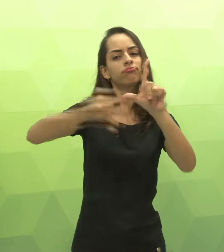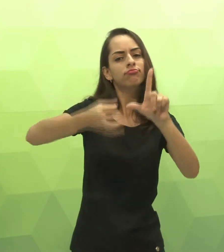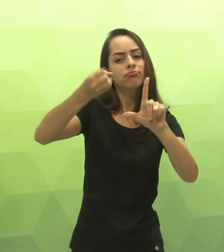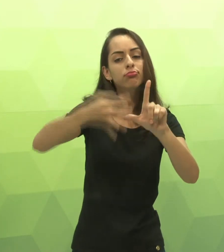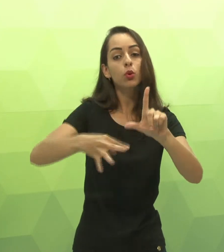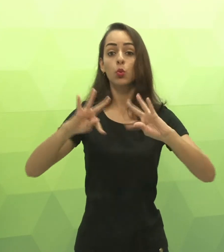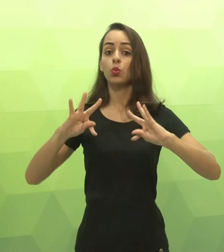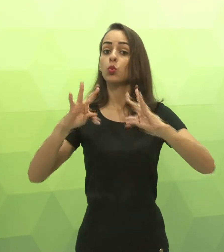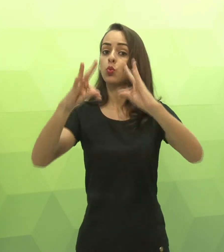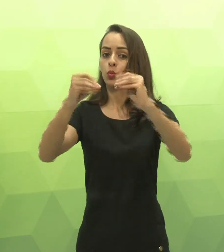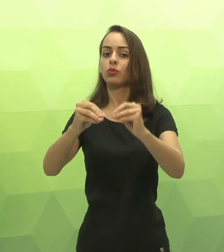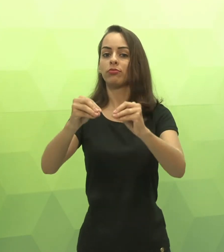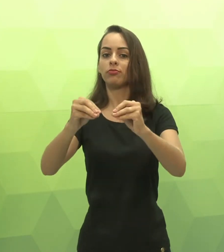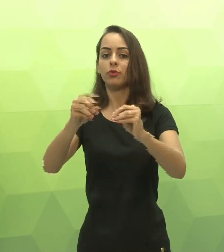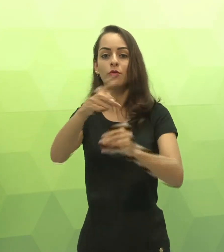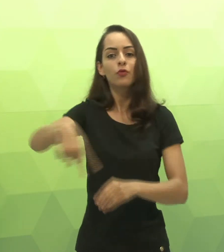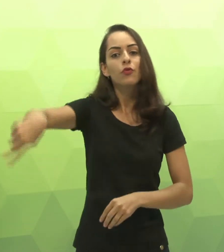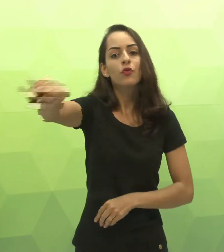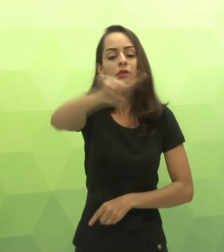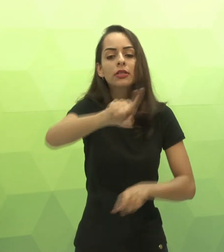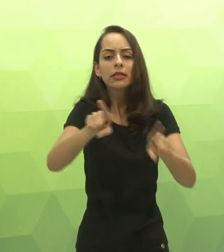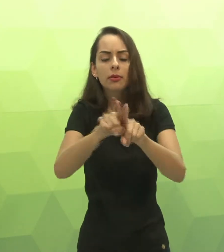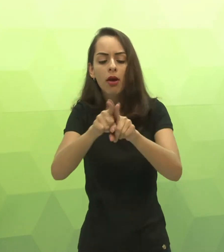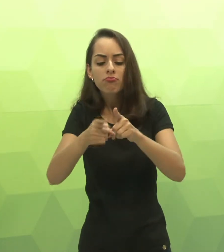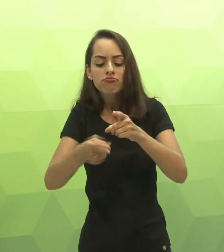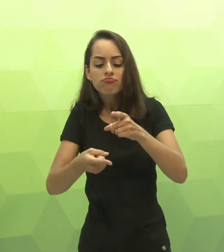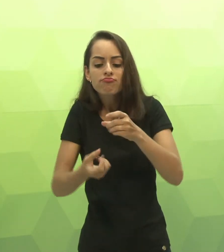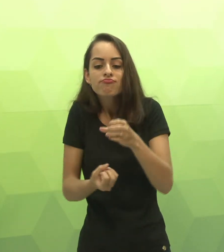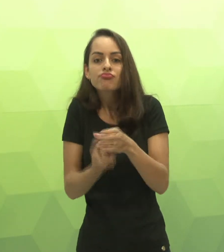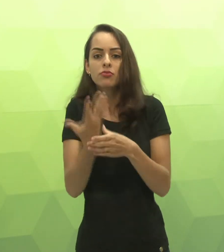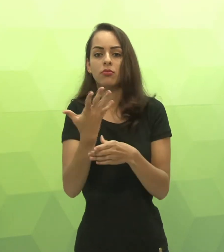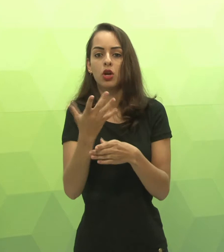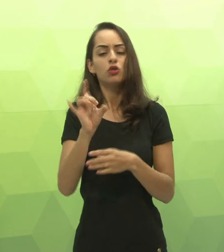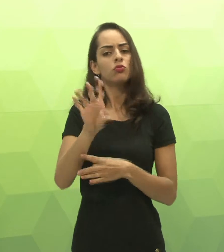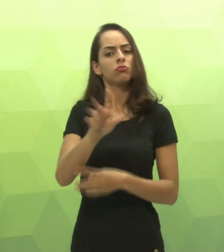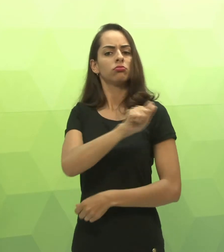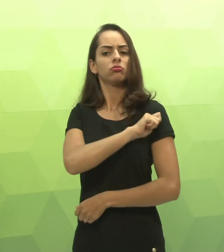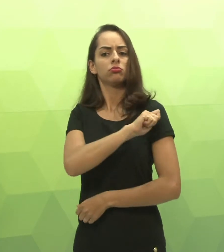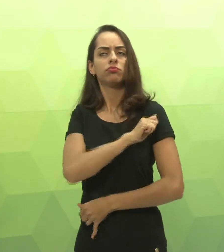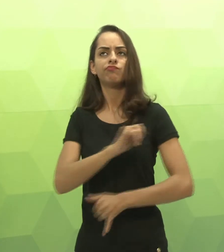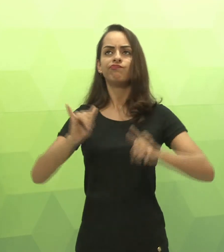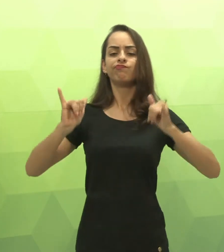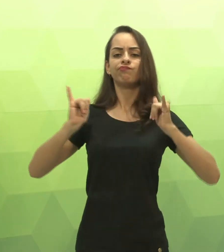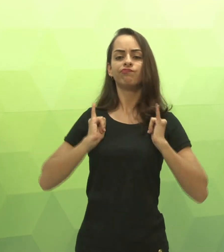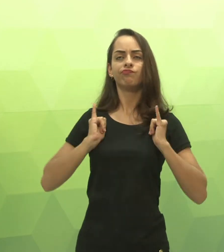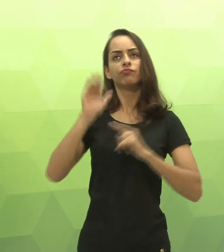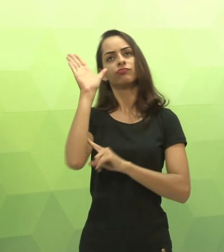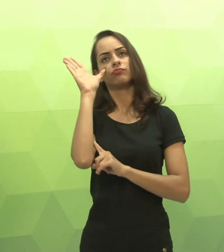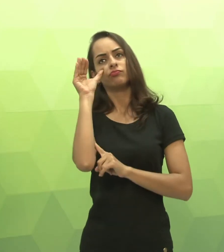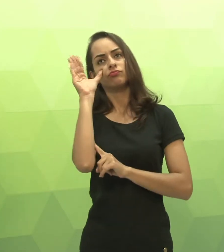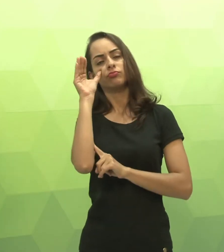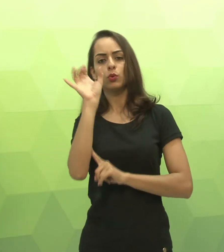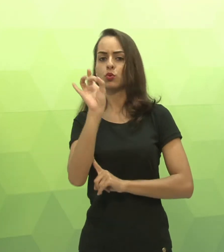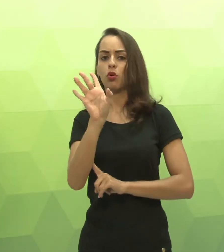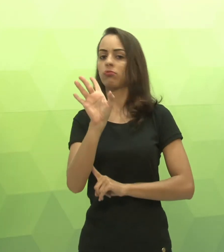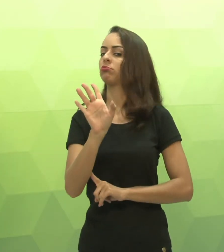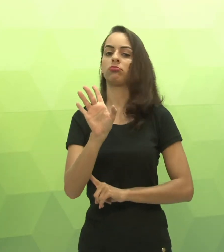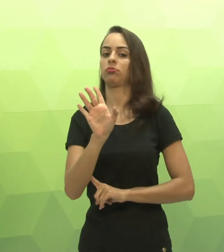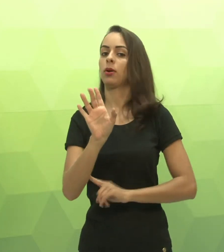em polo. Tudo o que deve ser estudado, todas as aulas, todos os pontos, e o que vocês devem produzir também. Então, não